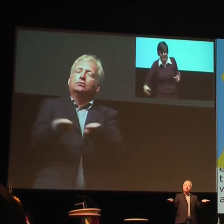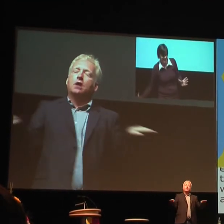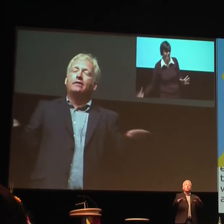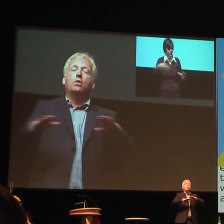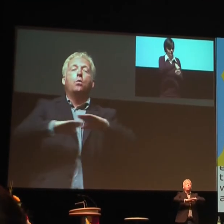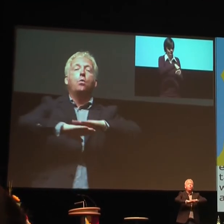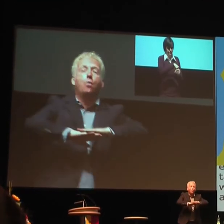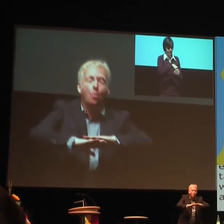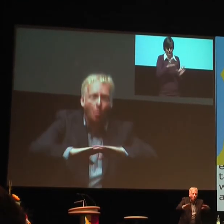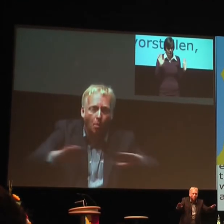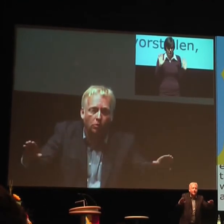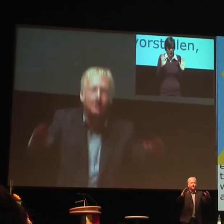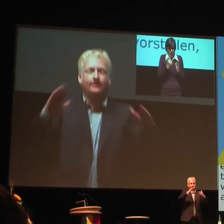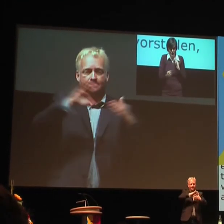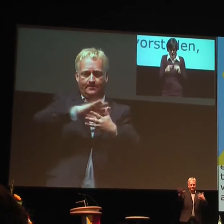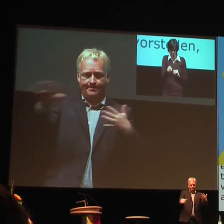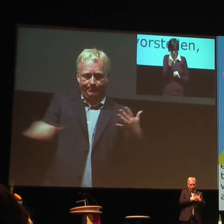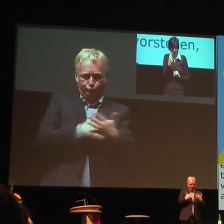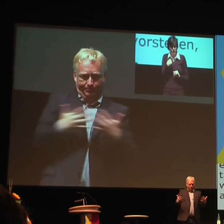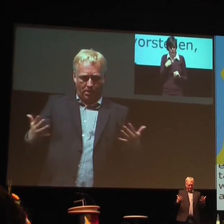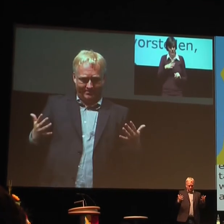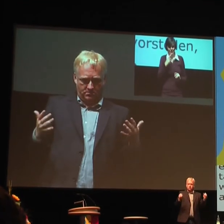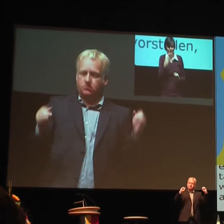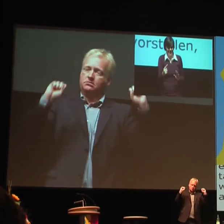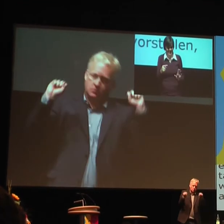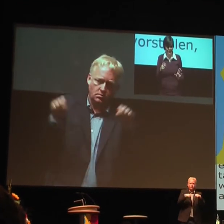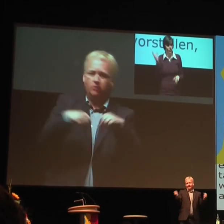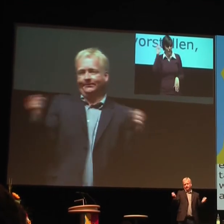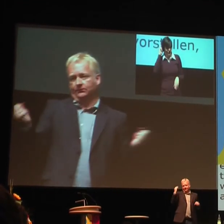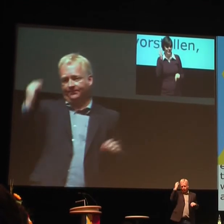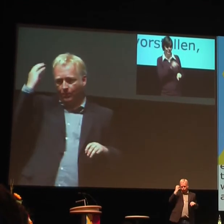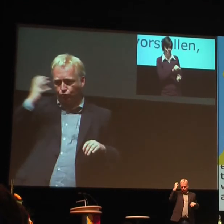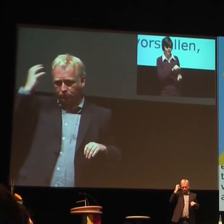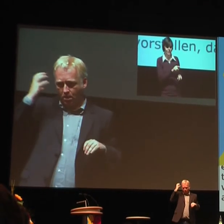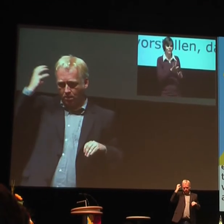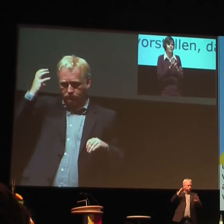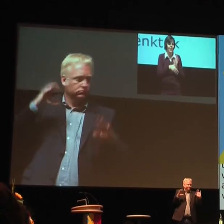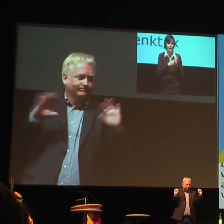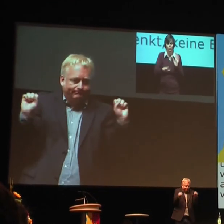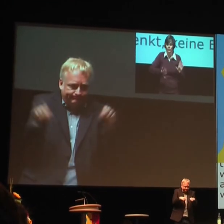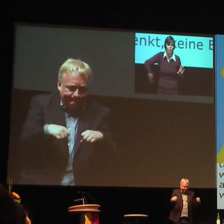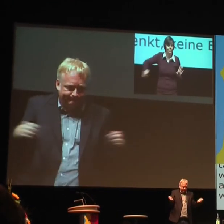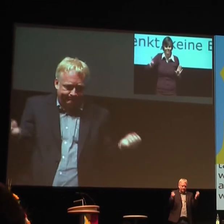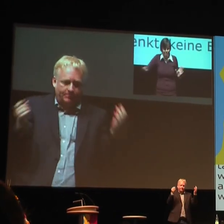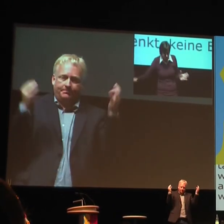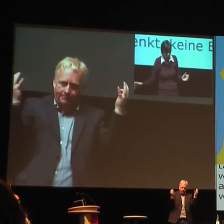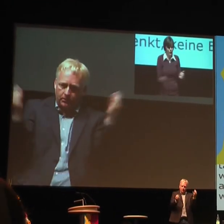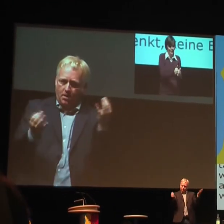oder keine Modelle mehr hat, in denen Gebärdensprache nicht stattfindet. Ja, und ich kann mir nicht vorstellen, dass es